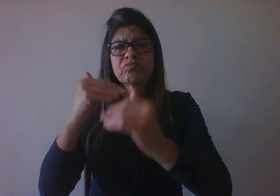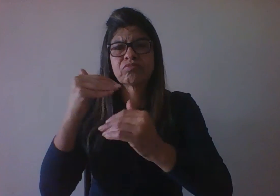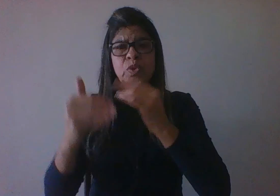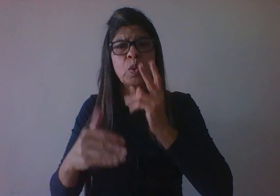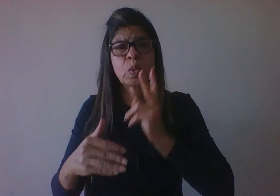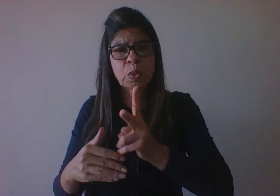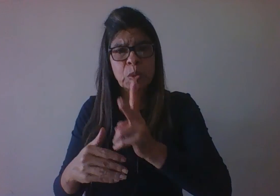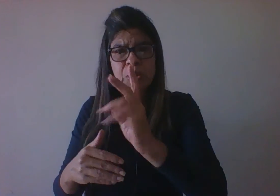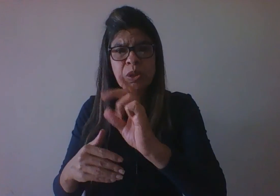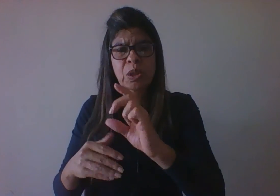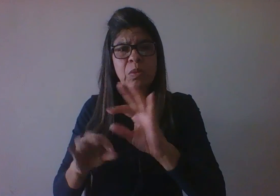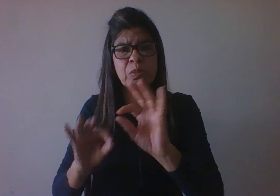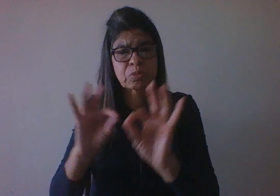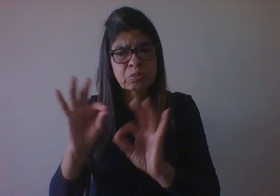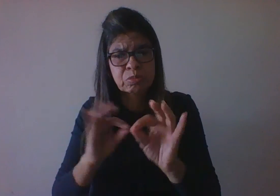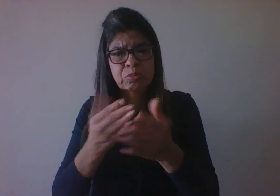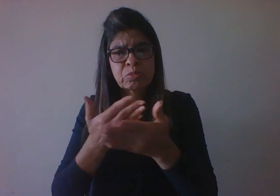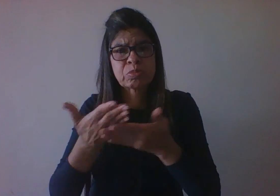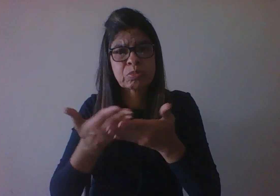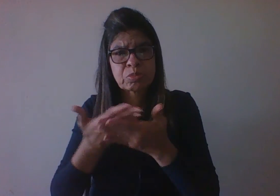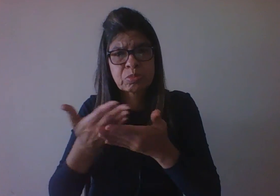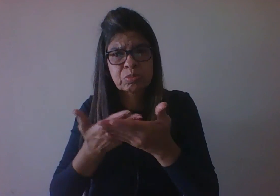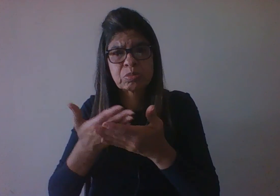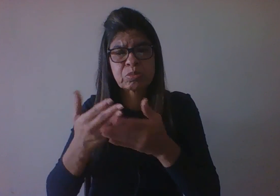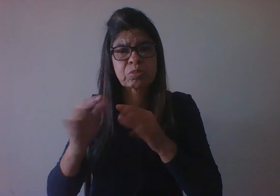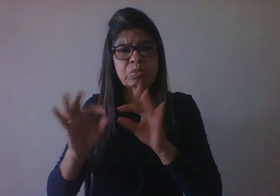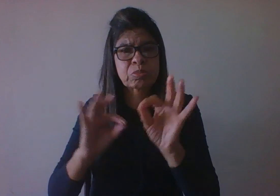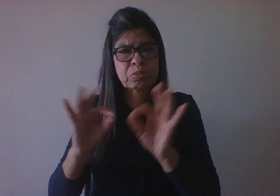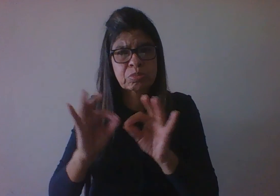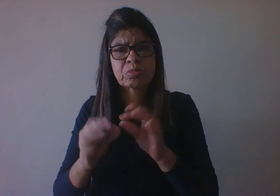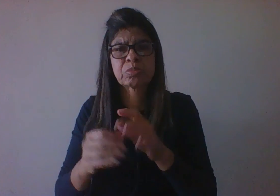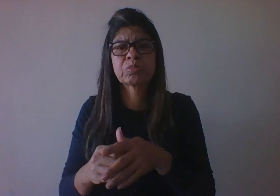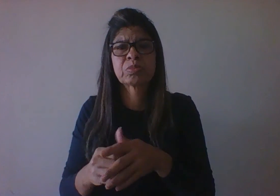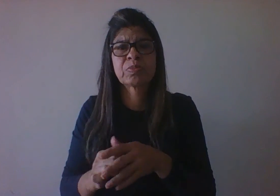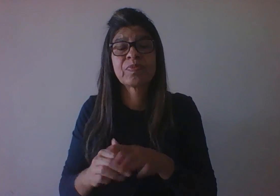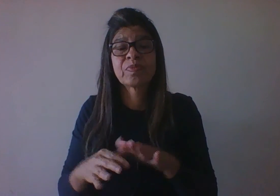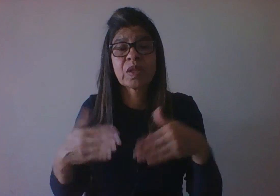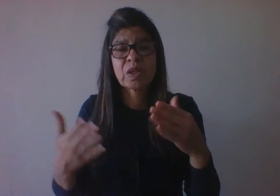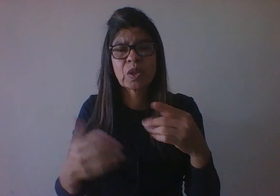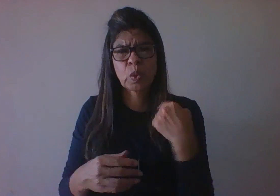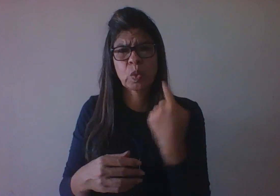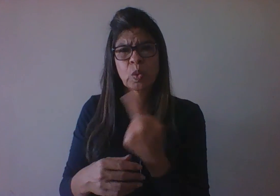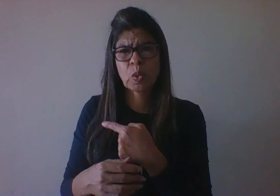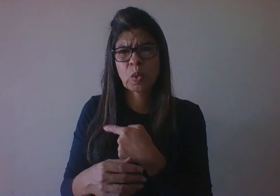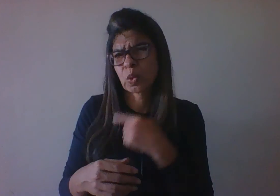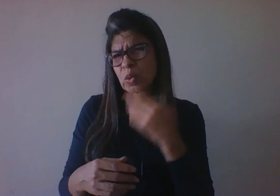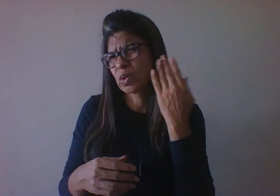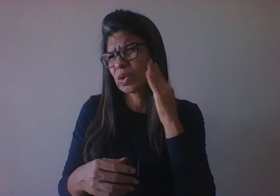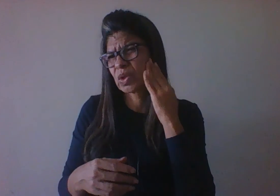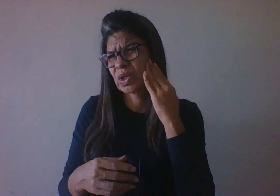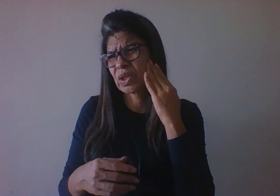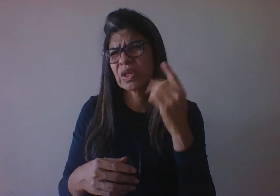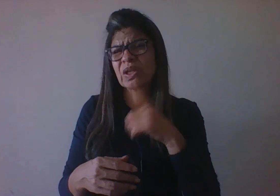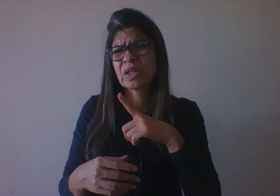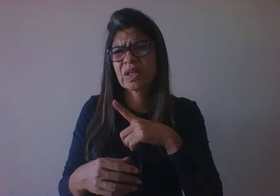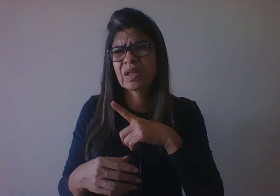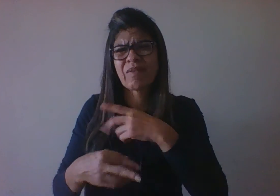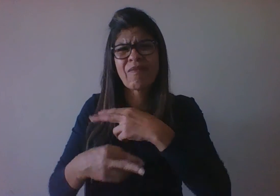Então, se a gente vai entender que existem essas várias mudanças nos vários aspectos, é preciso também entender que elas